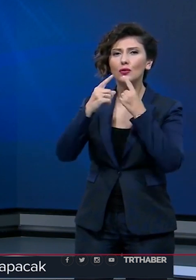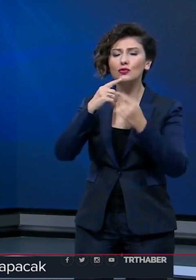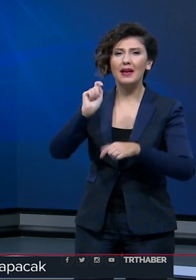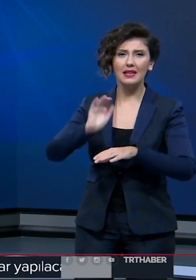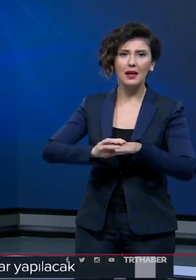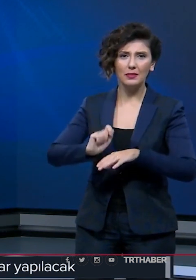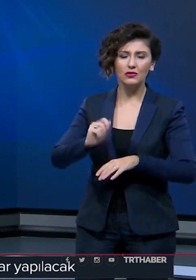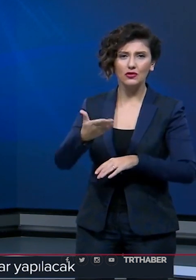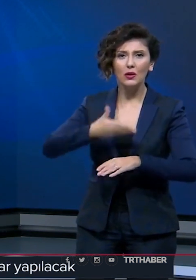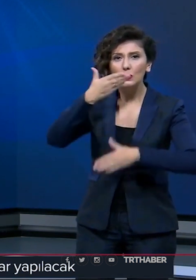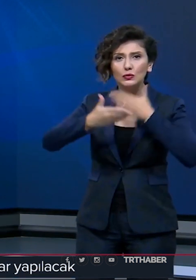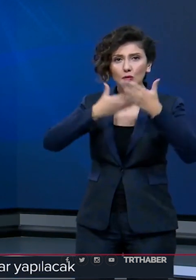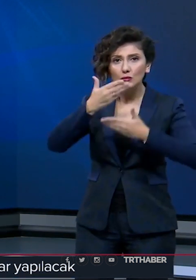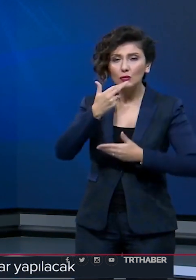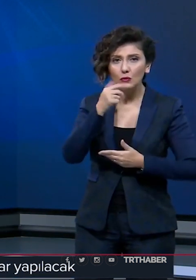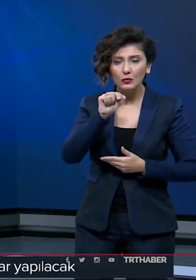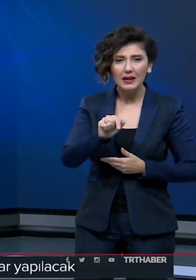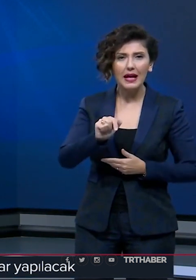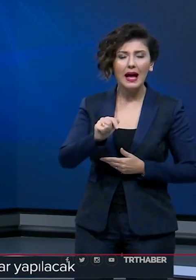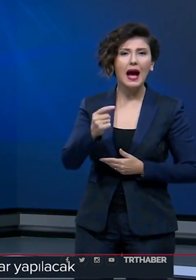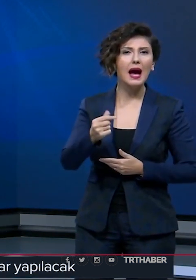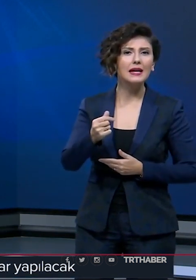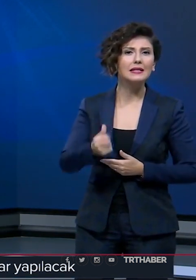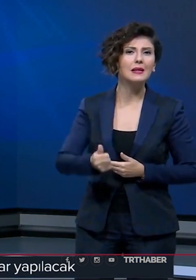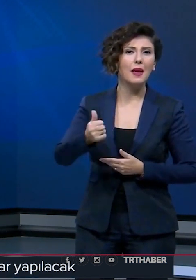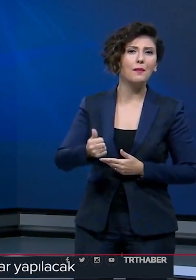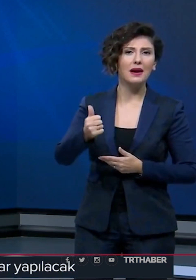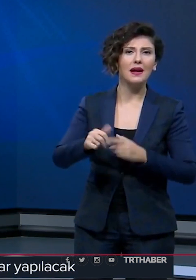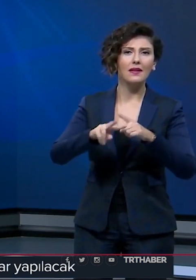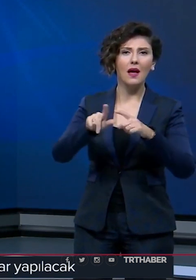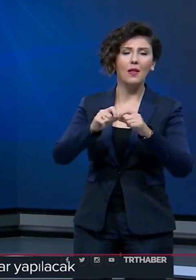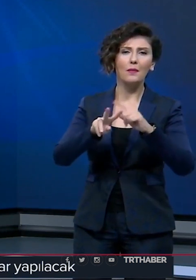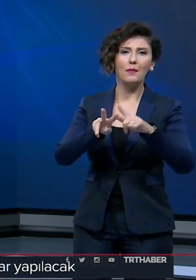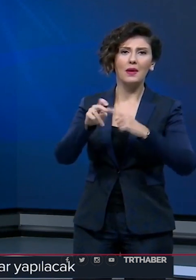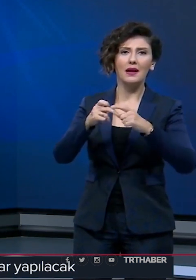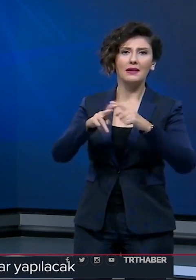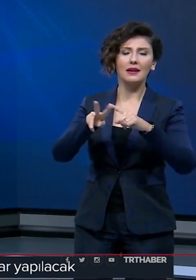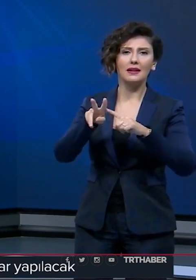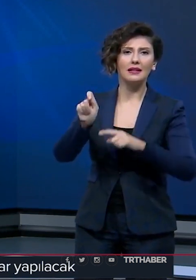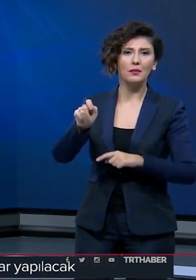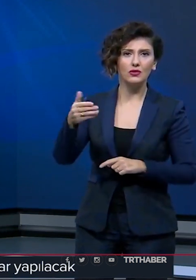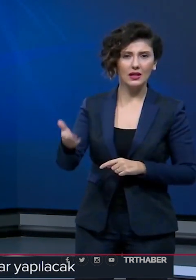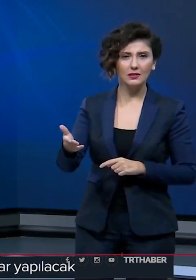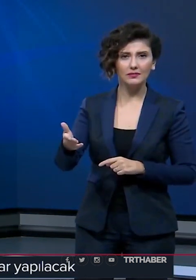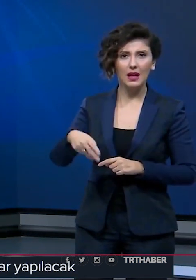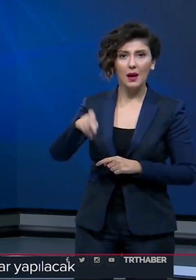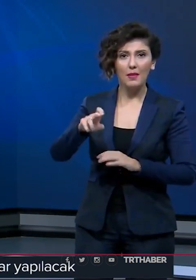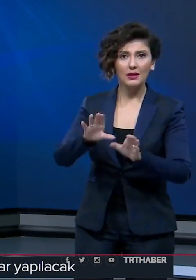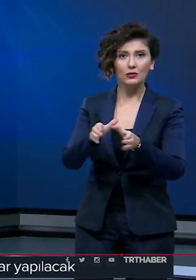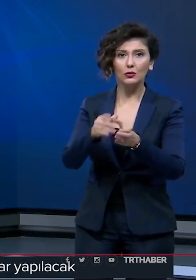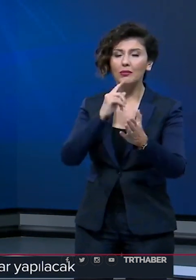görüşmeler yapılacak. Sunuş konuşmasını Hazine ve Maliye Bakanı Berat Albayrak yapacak.